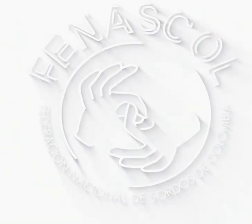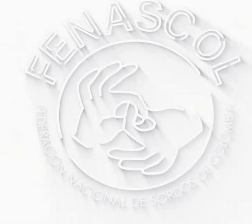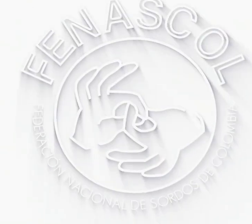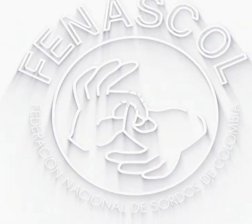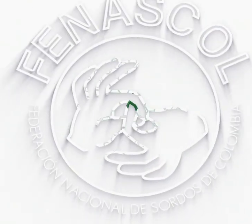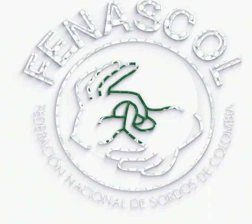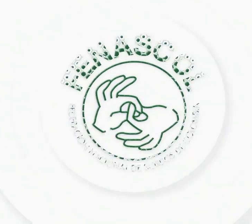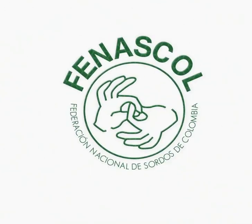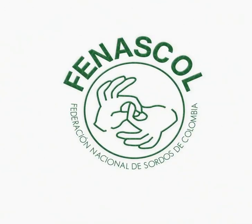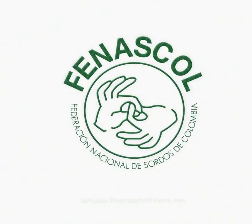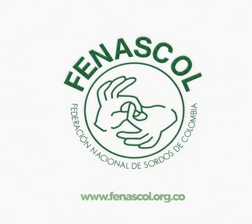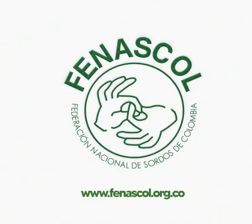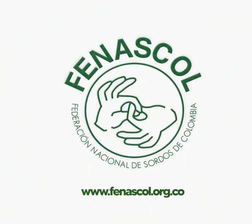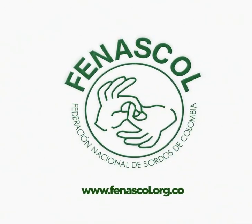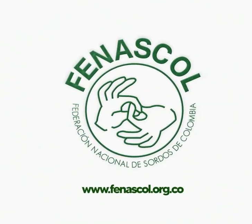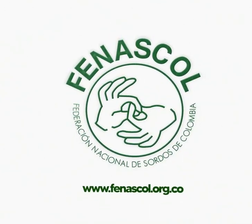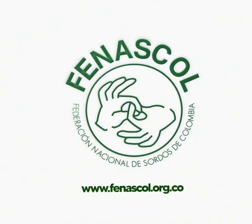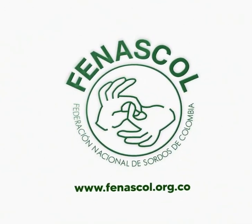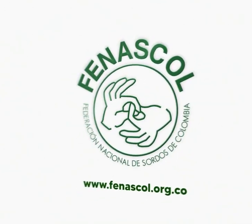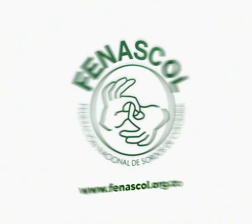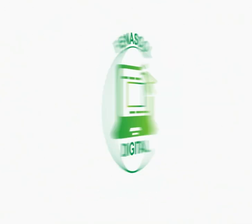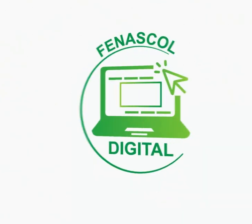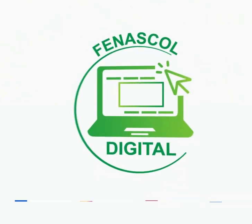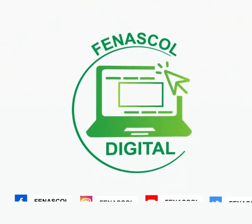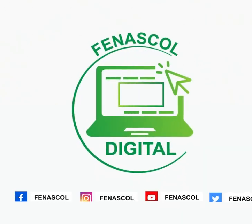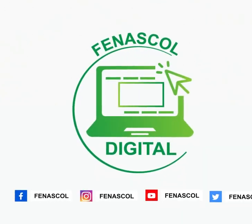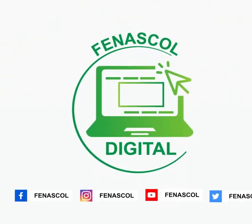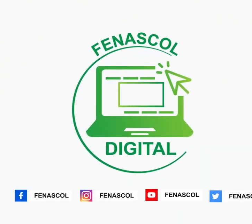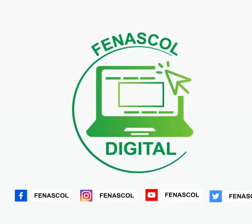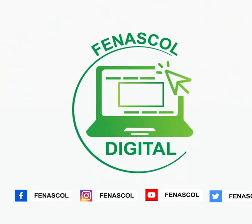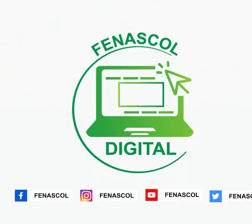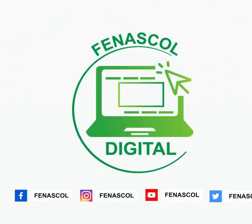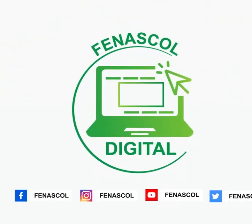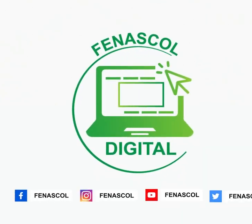Recuerdo Deneban y asims. ¡Muñame un canal spelled de hacerloándima! ¡Muñame ¡No ¡Me